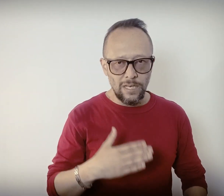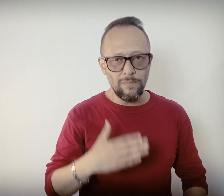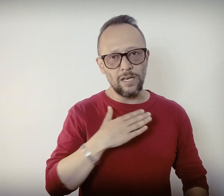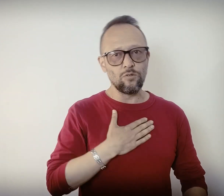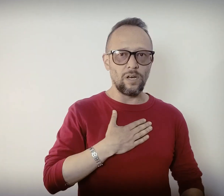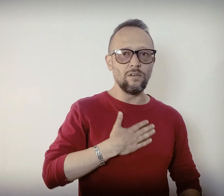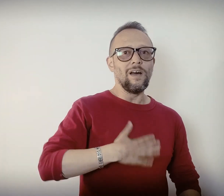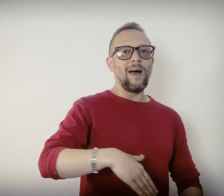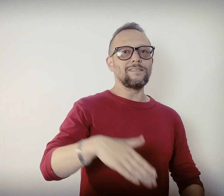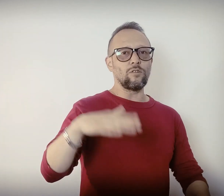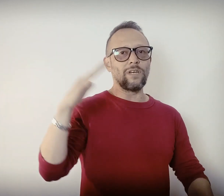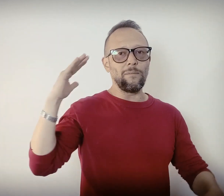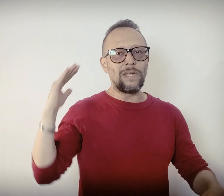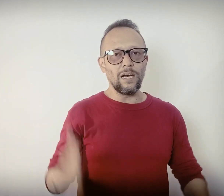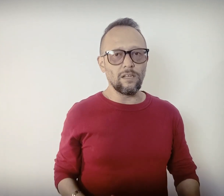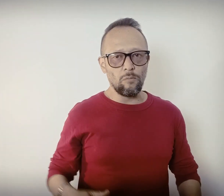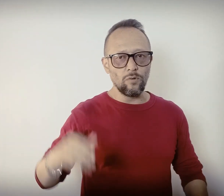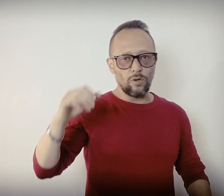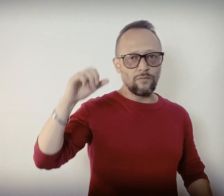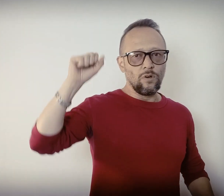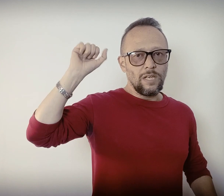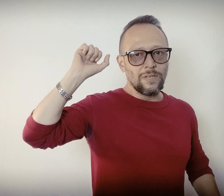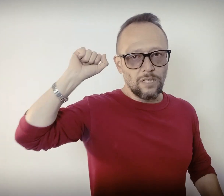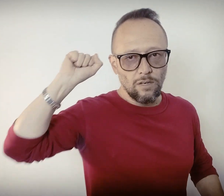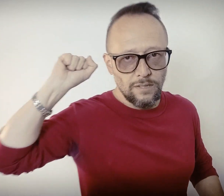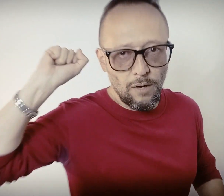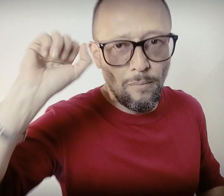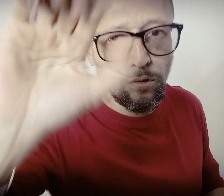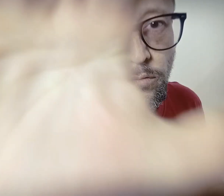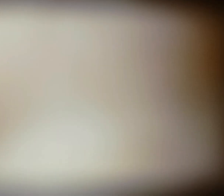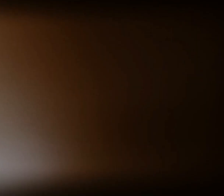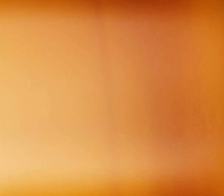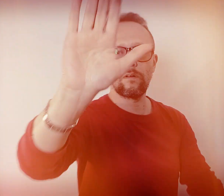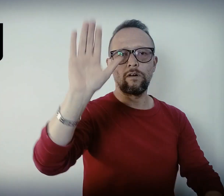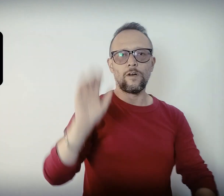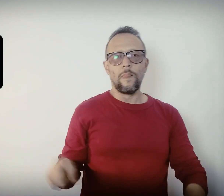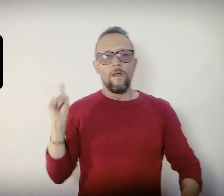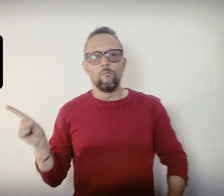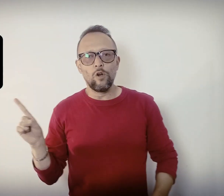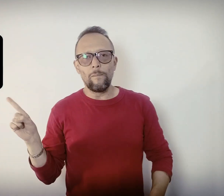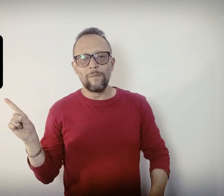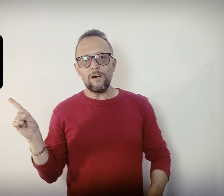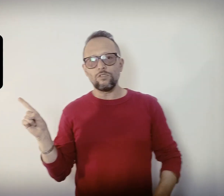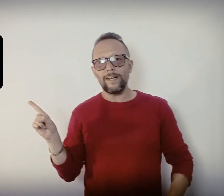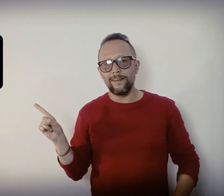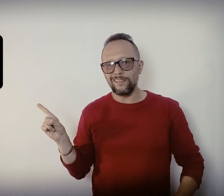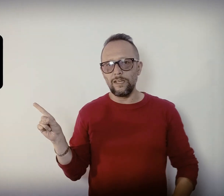me han ayudado a desarrollar mi calidad como fotógrafo y mi estilo así que vamos bueno y la primera cosa que debes tener